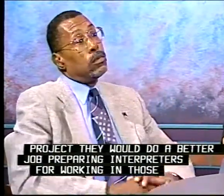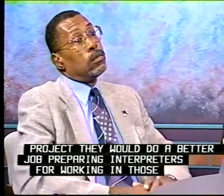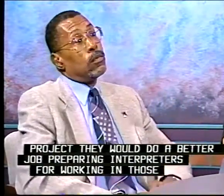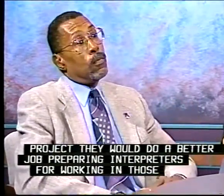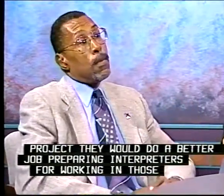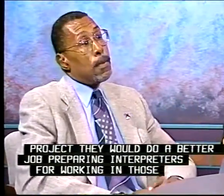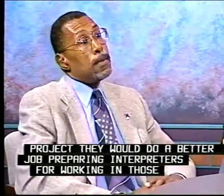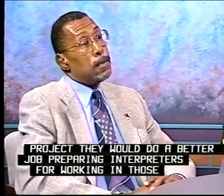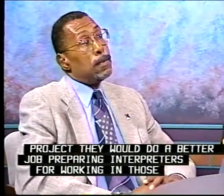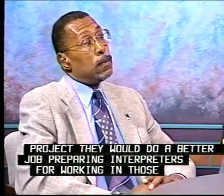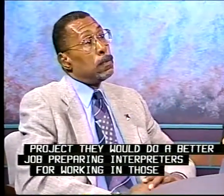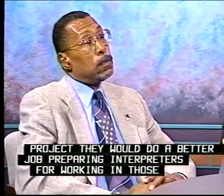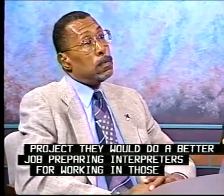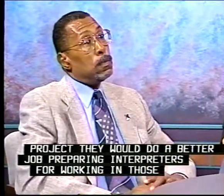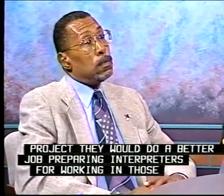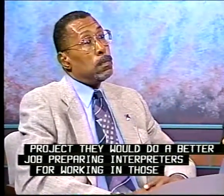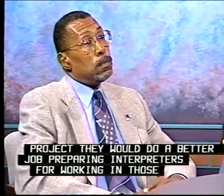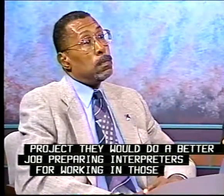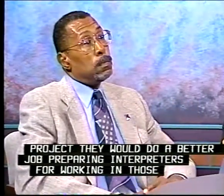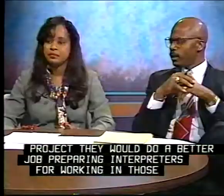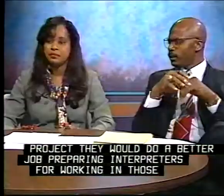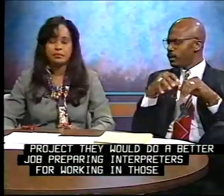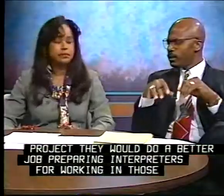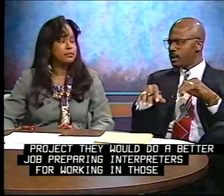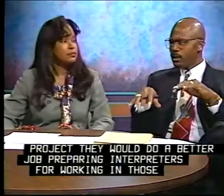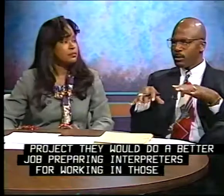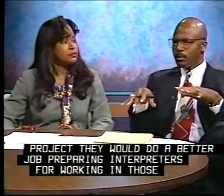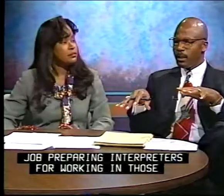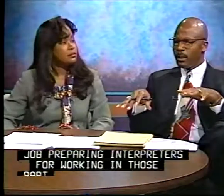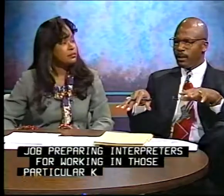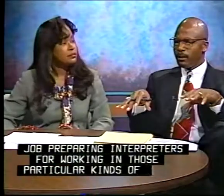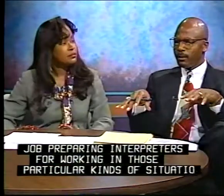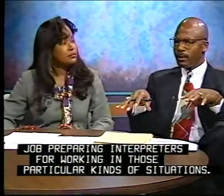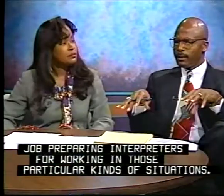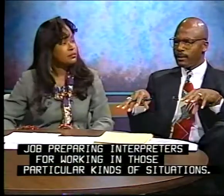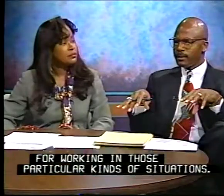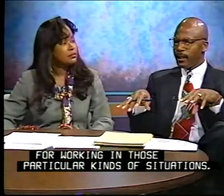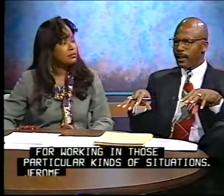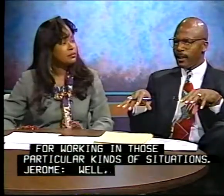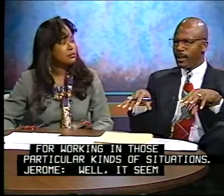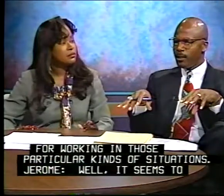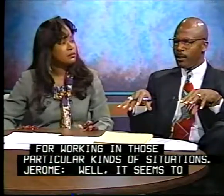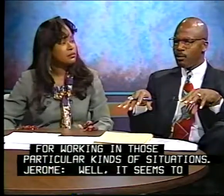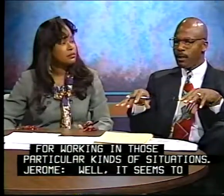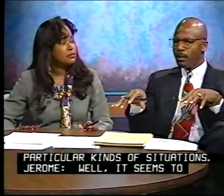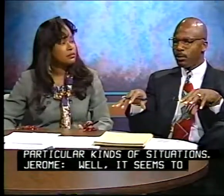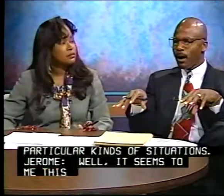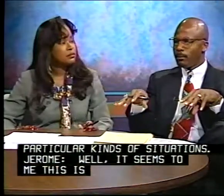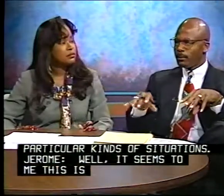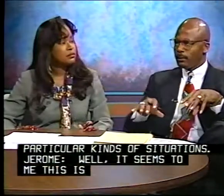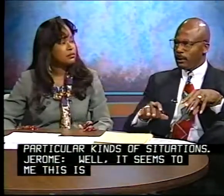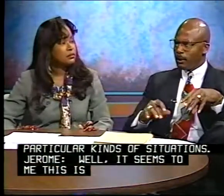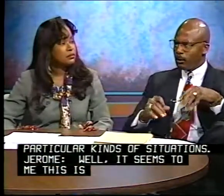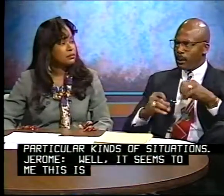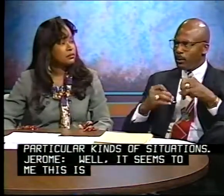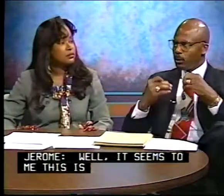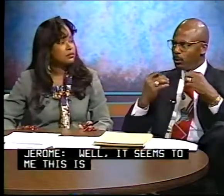particular kinds of situations. Well, it seems to me this is not a unique problem. People who